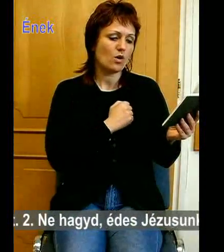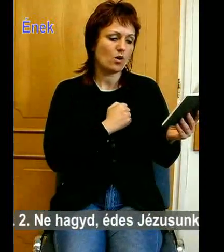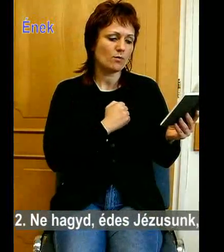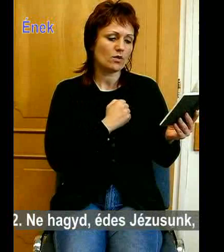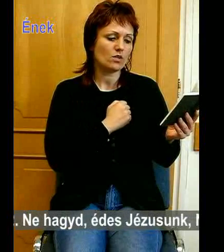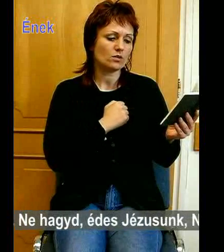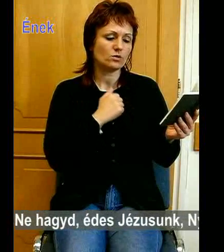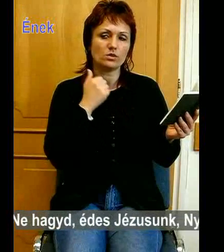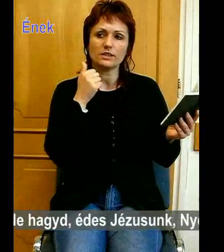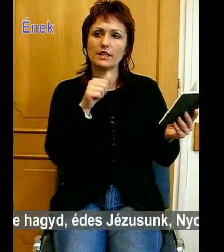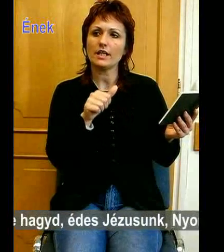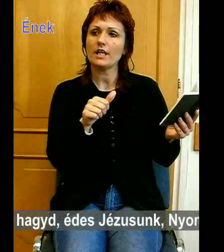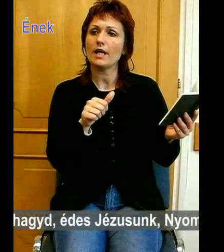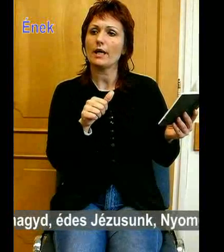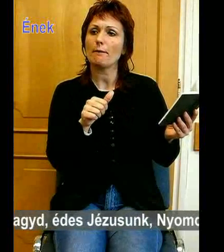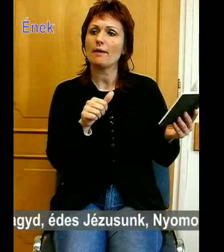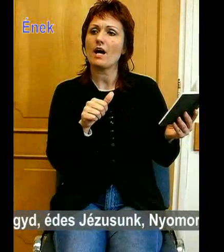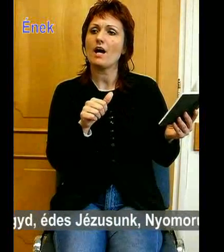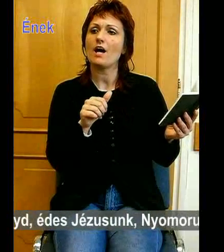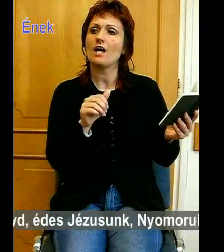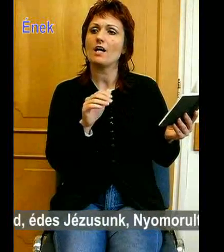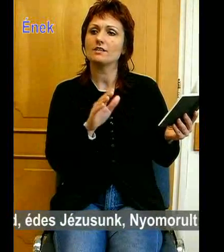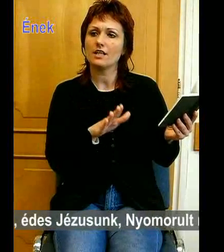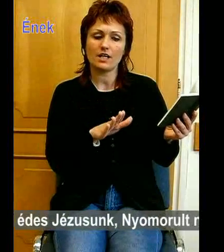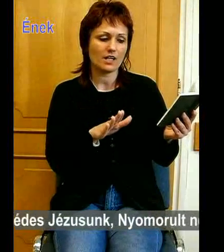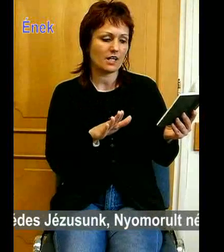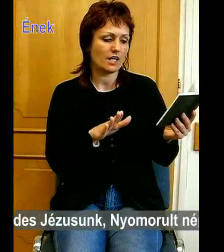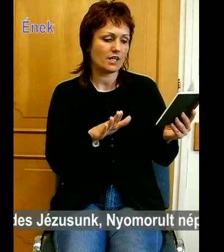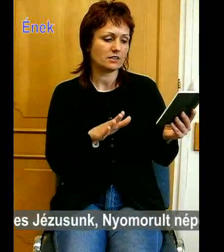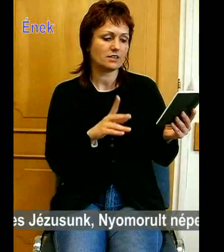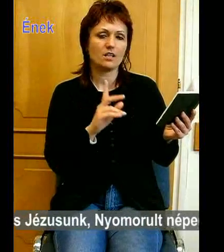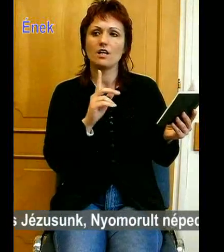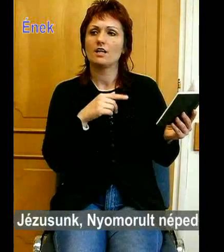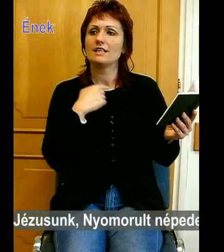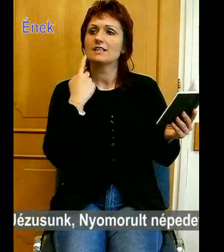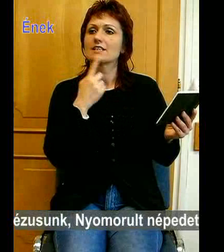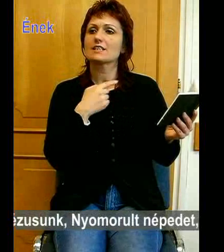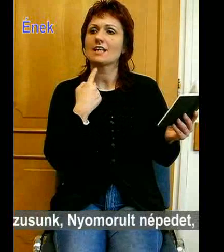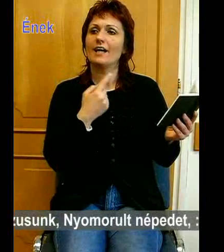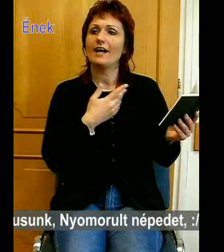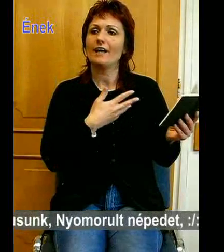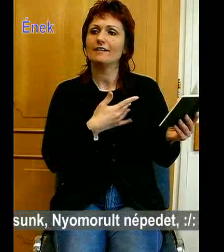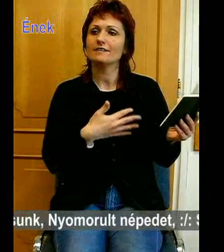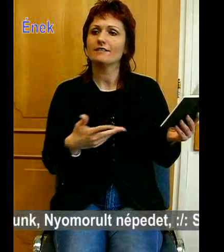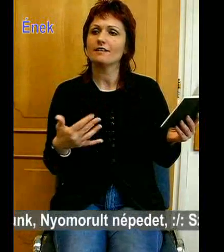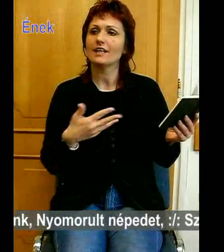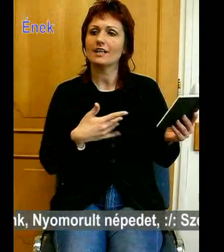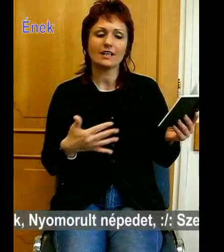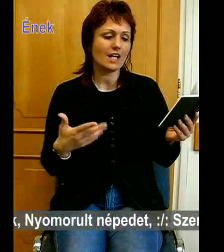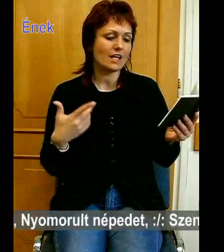Rolul mérké mehet, Szent végre